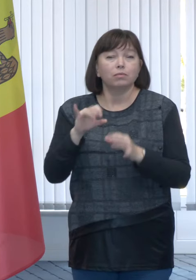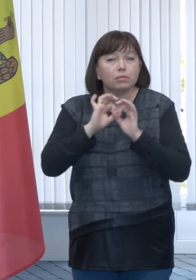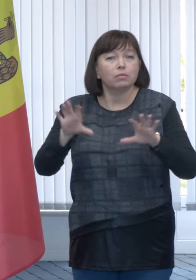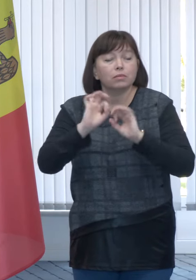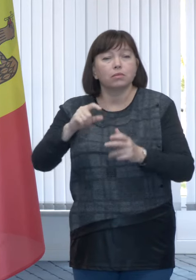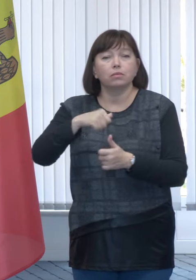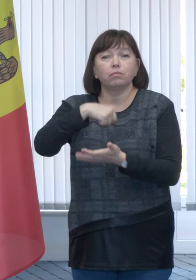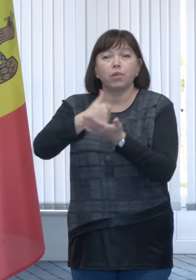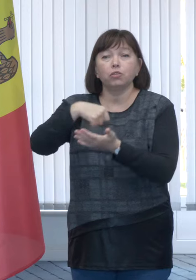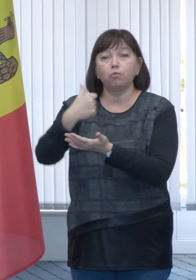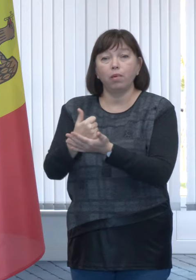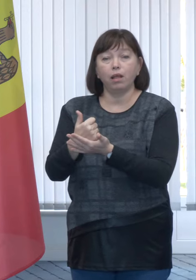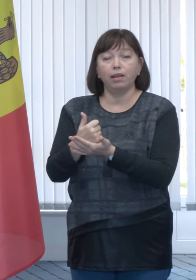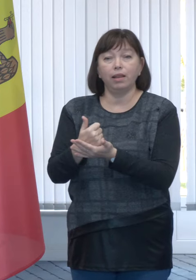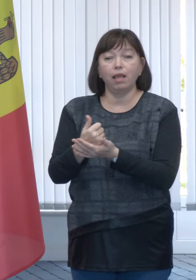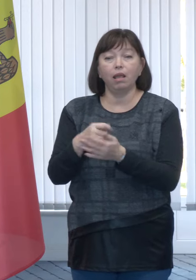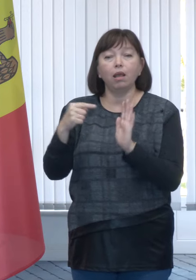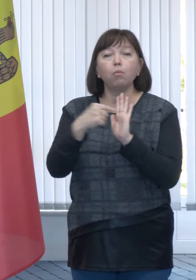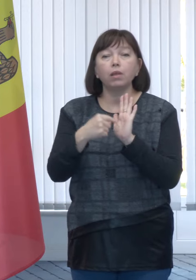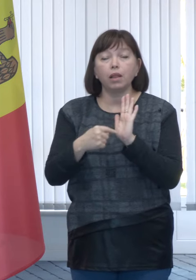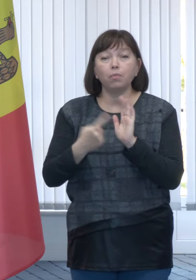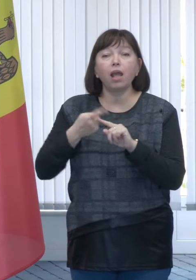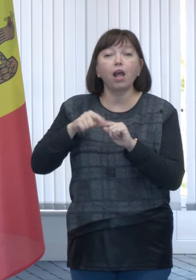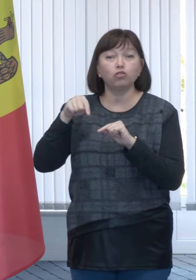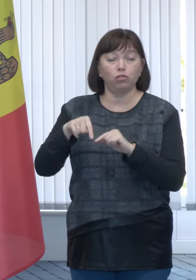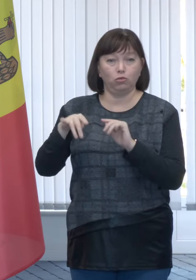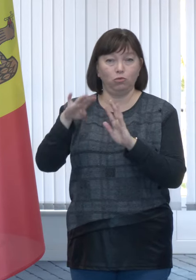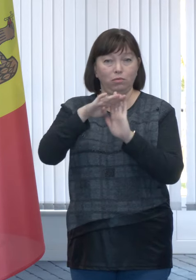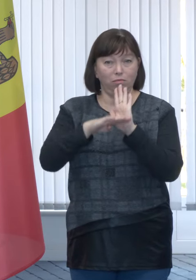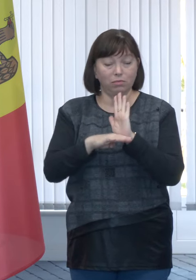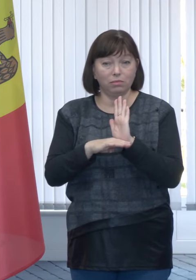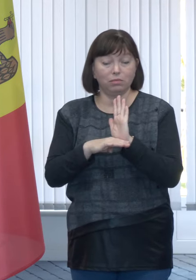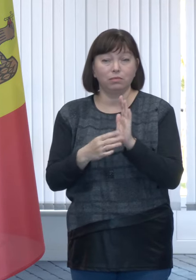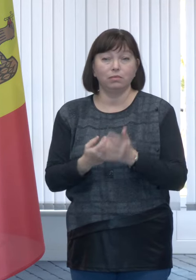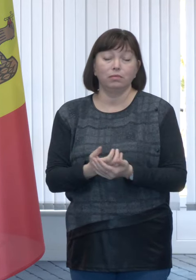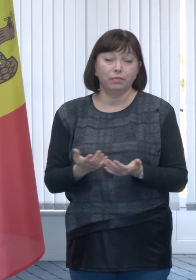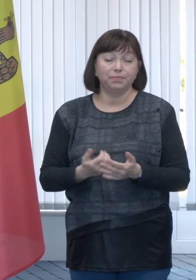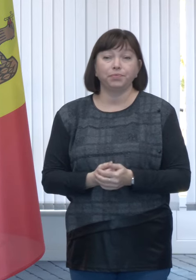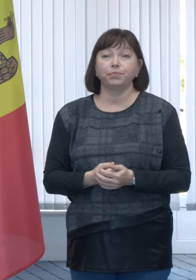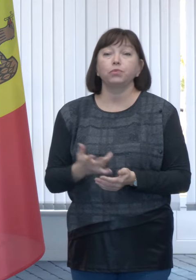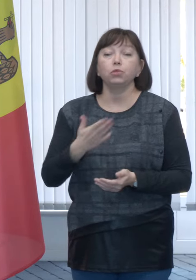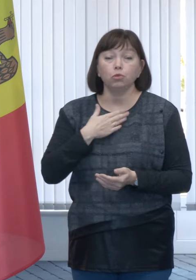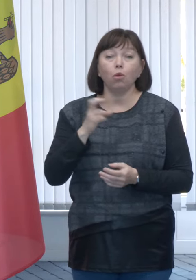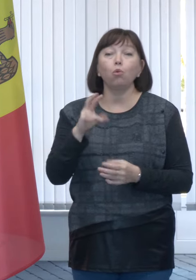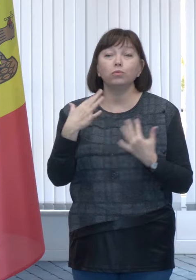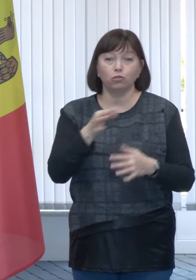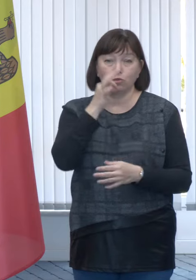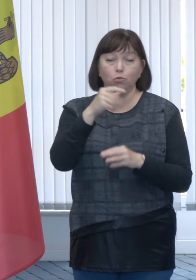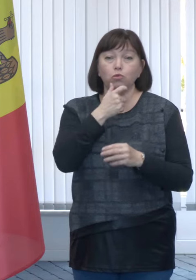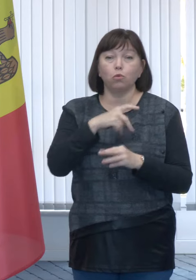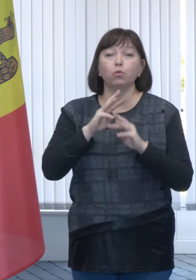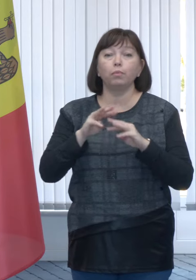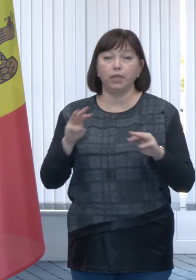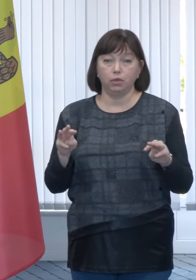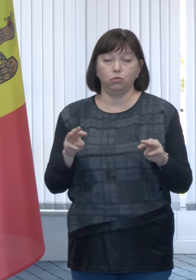explic principalele elemente ale acestui sistem. Deci, noi, așa cum a spus și domnul ministru,